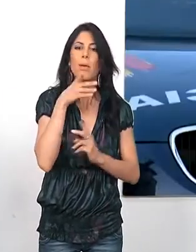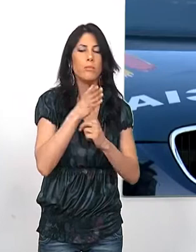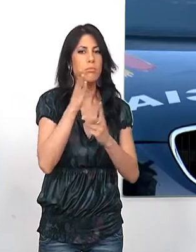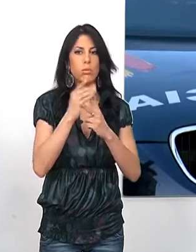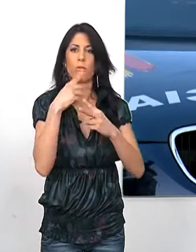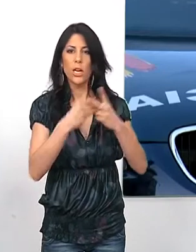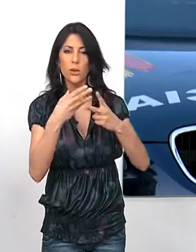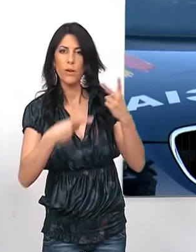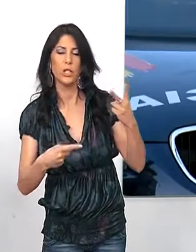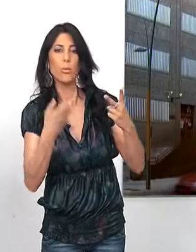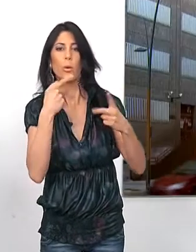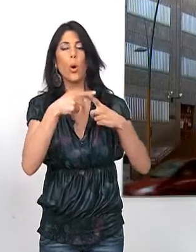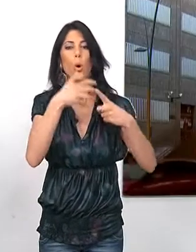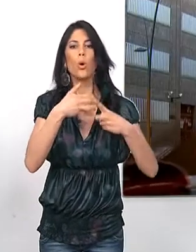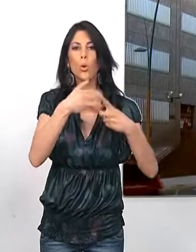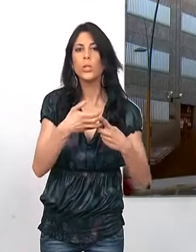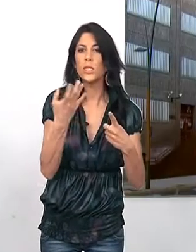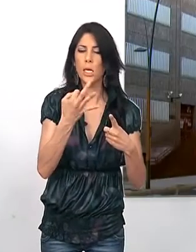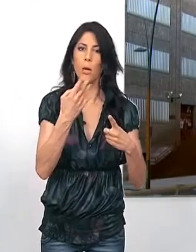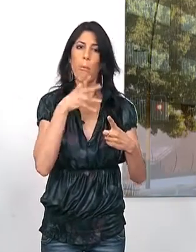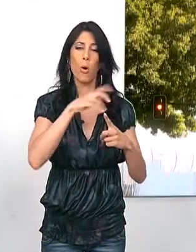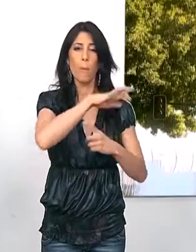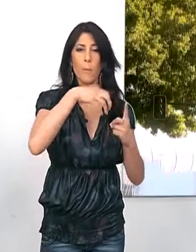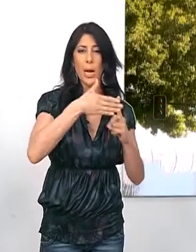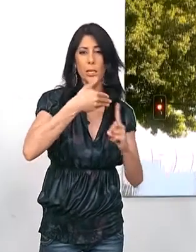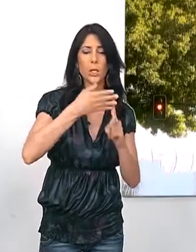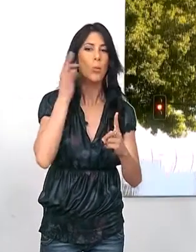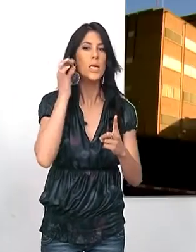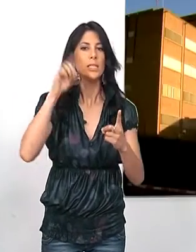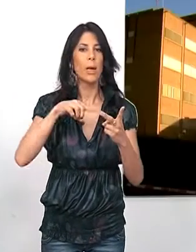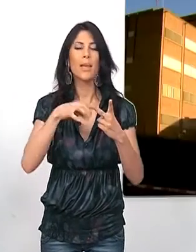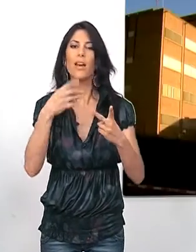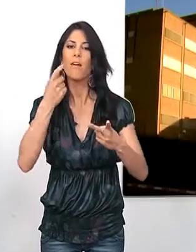han destacado en la provincia, como la lucha contra la trata de mujeres y el tráfico de drogas.